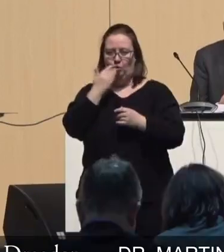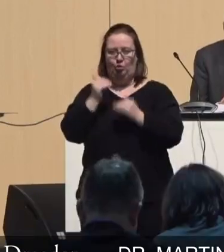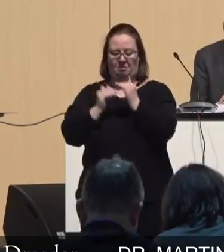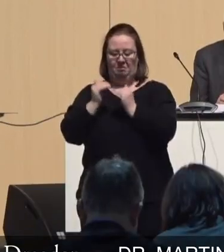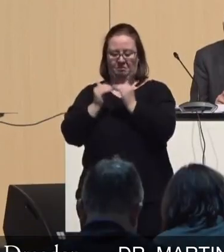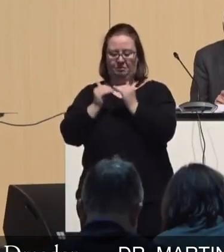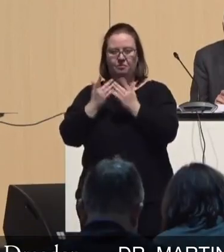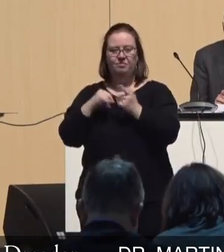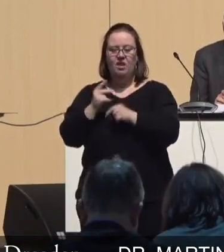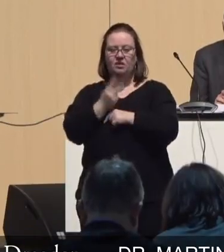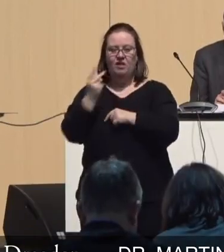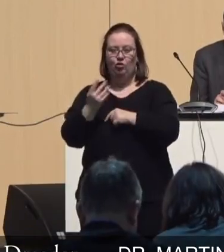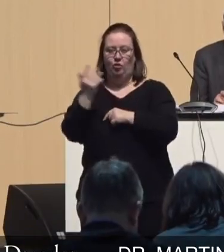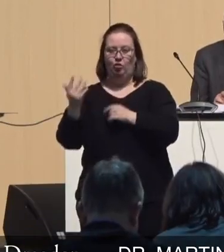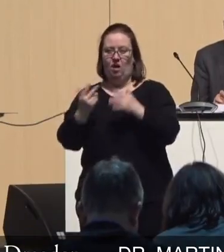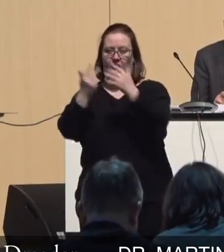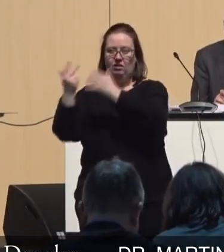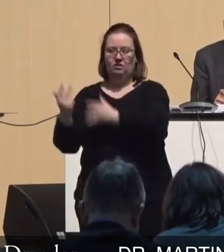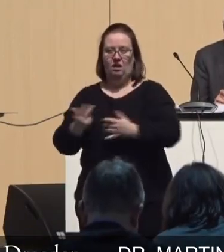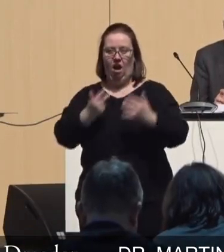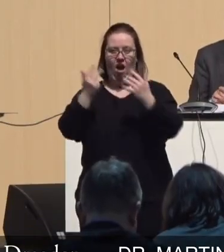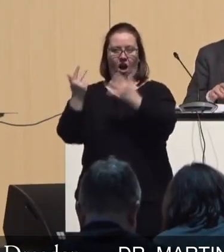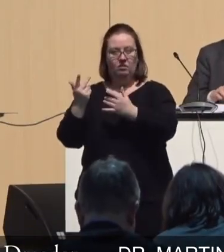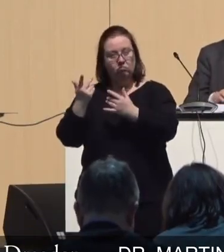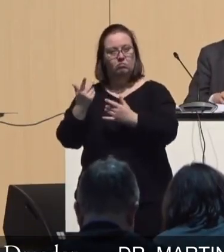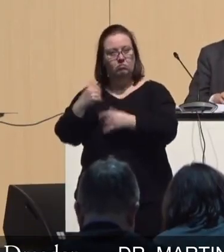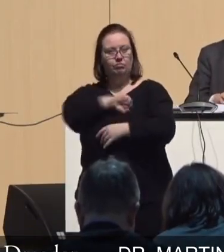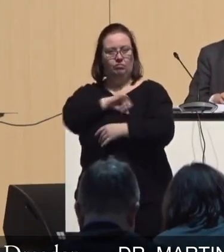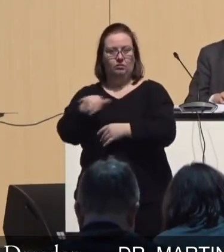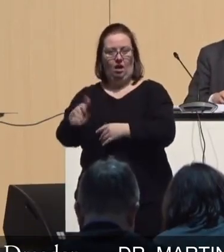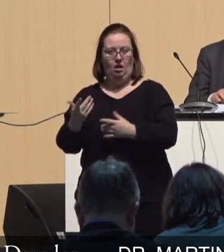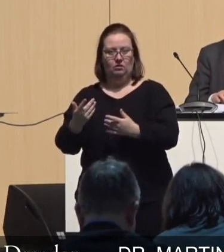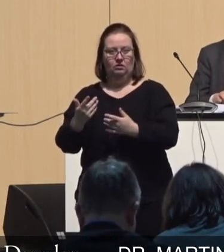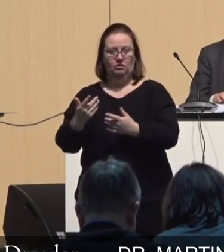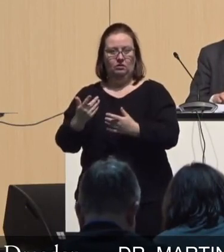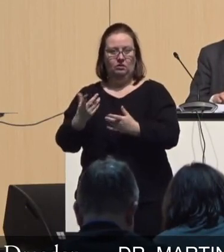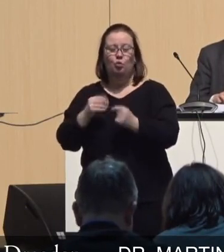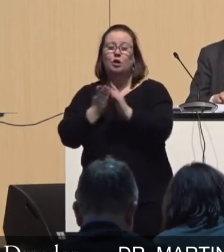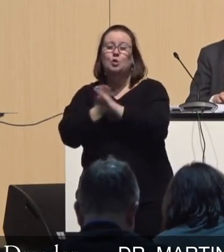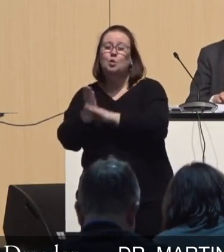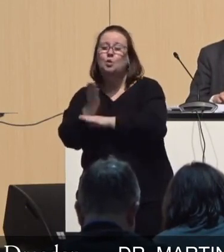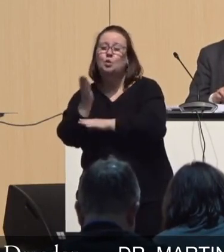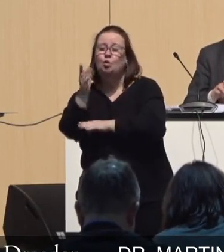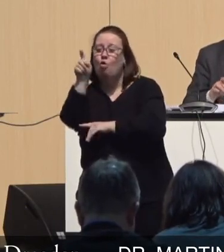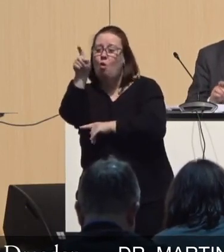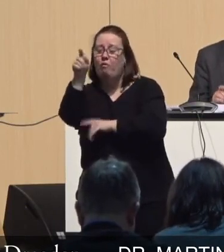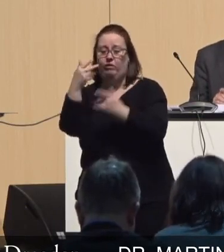die aber wahrscheinlich in zwei oder fünf oder acht Jahren rentierlich sein werden. Ja, das ist ein Zukunftsding.